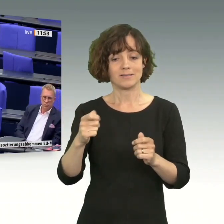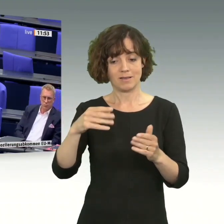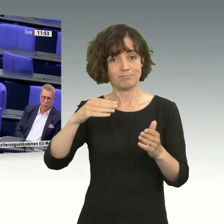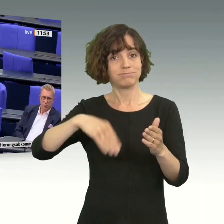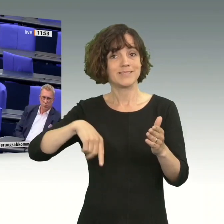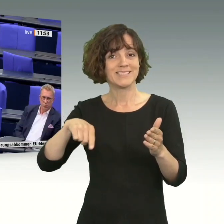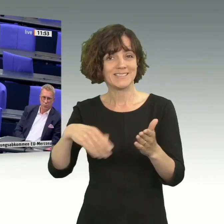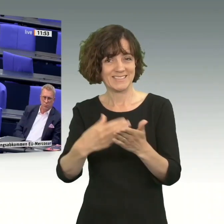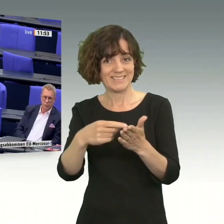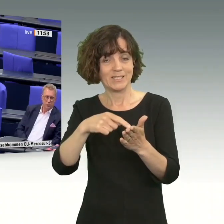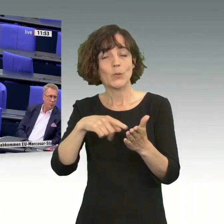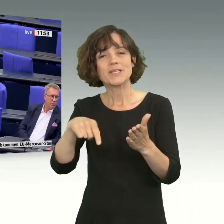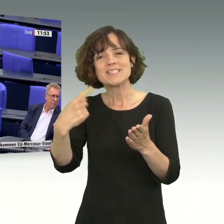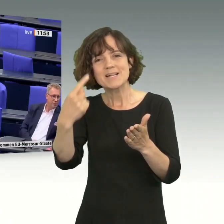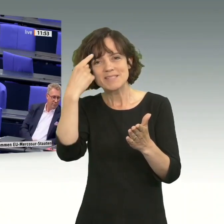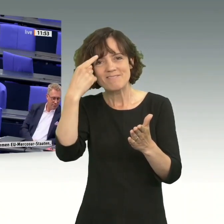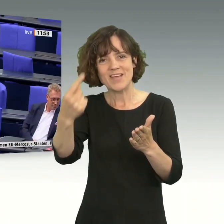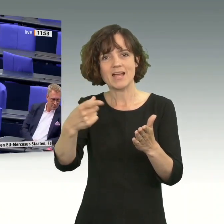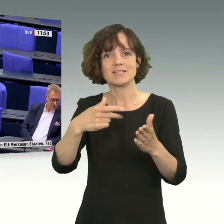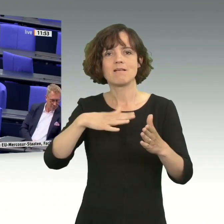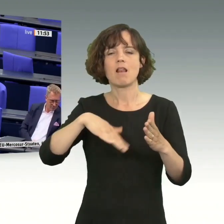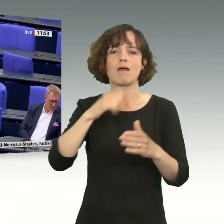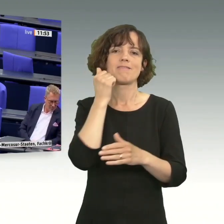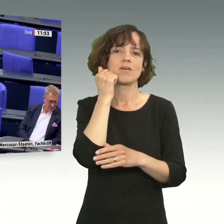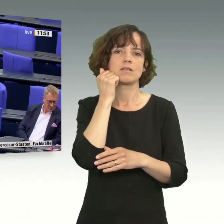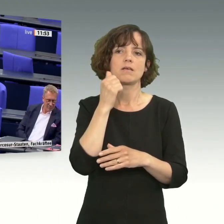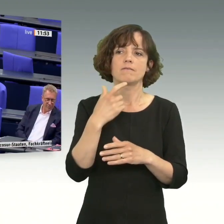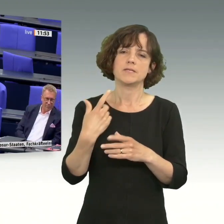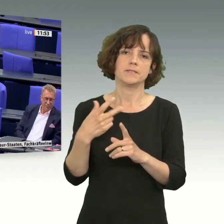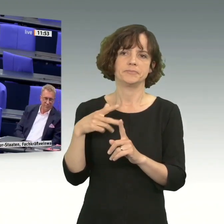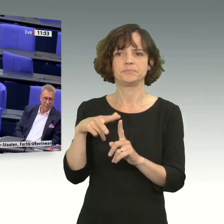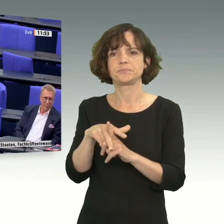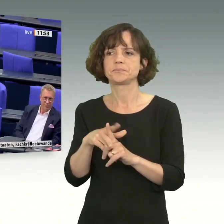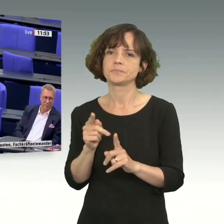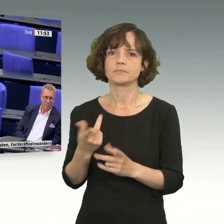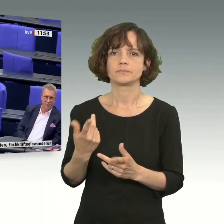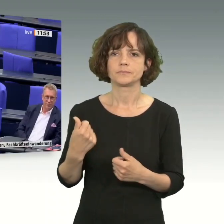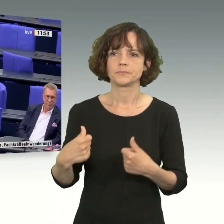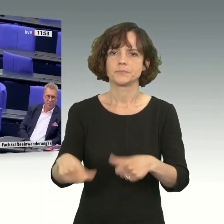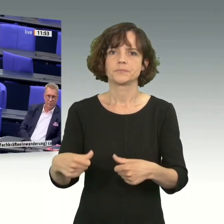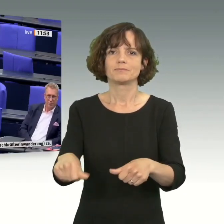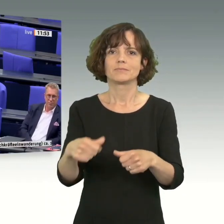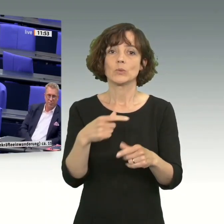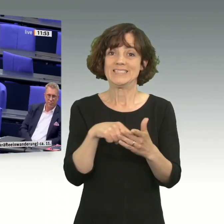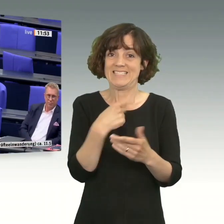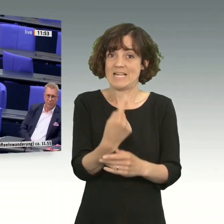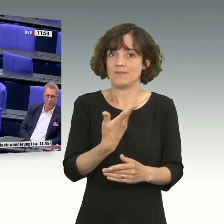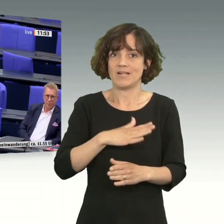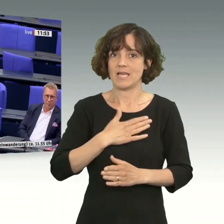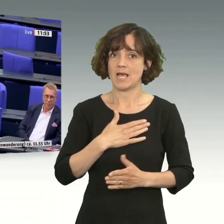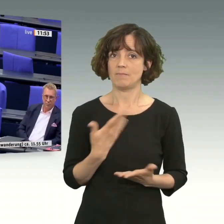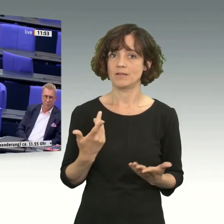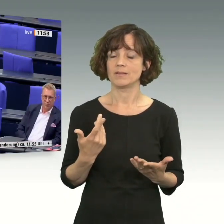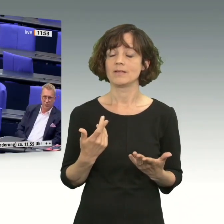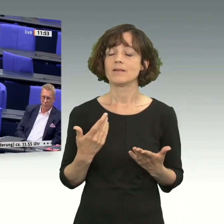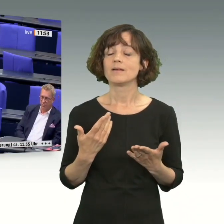Punkt auch aus, weil Sie ja wissen, weil Sie ja wissen, dass die Landwirten Ihnen im Rücken sitzen und Druck machen und dieses Abkommen eigentlich nicht wollen. Und deswegen